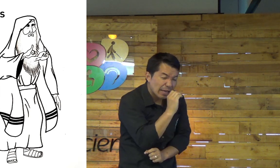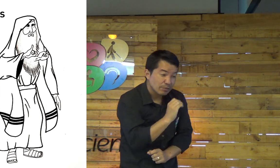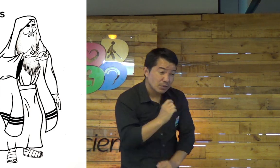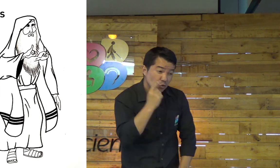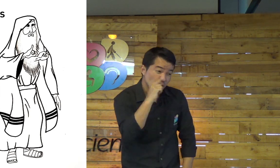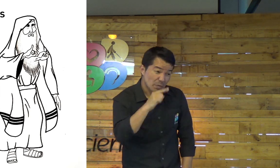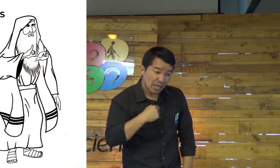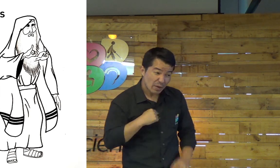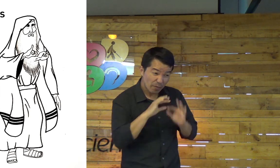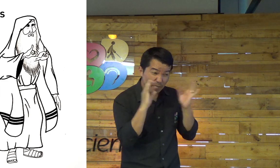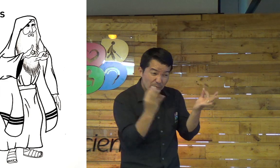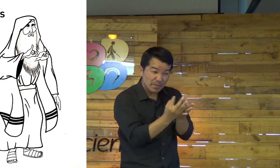Nunca encontro ele.